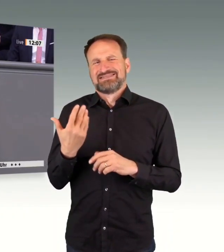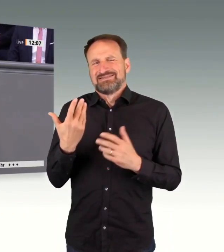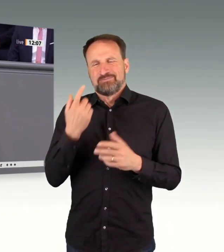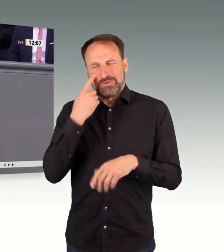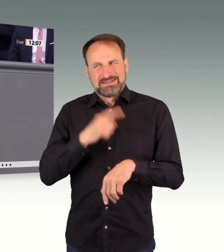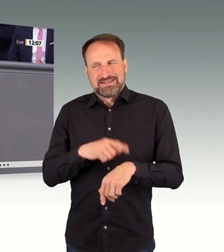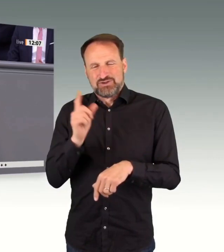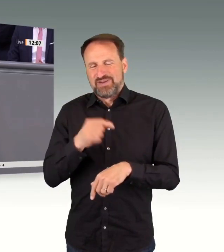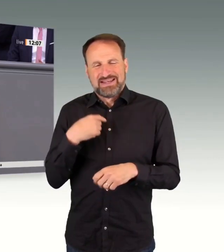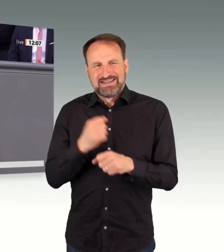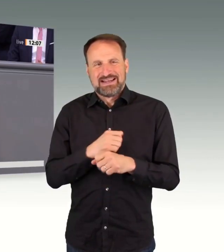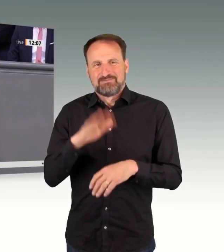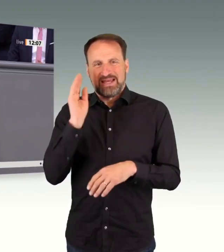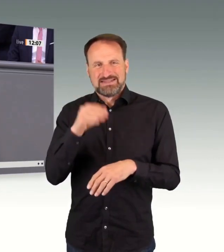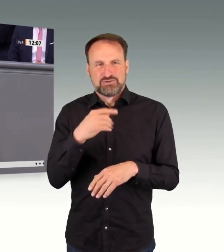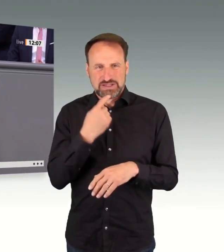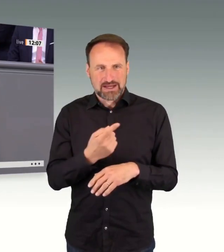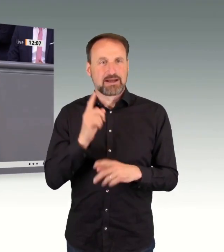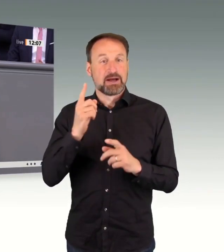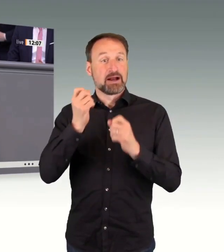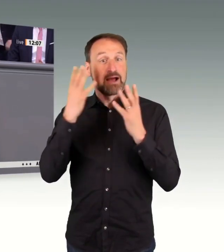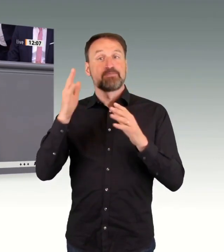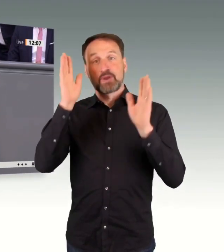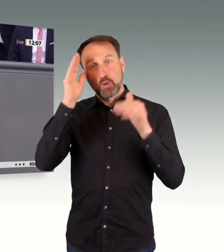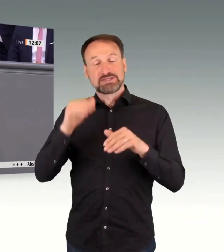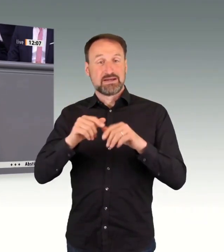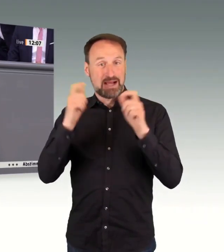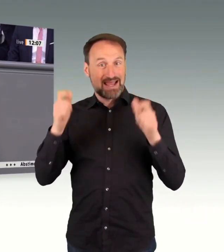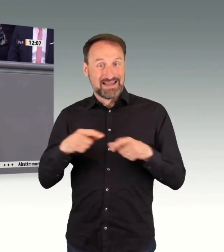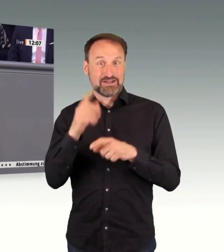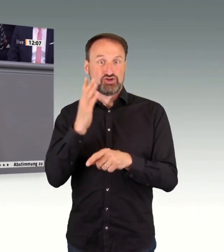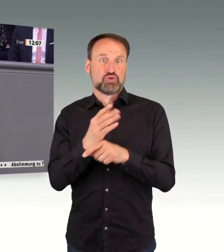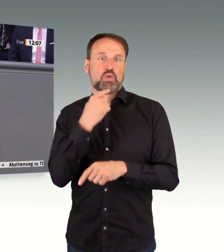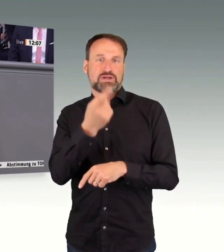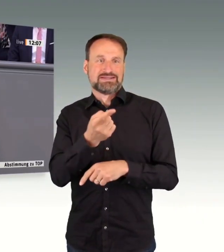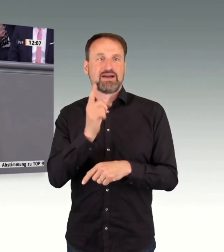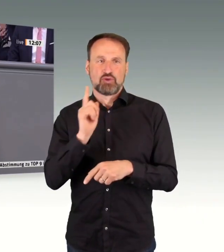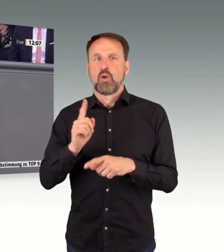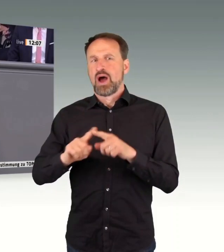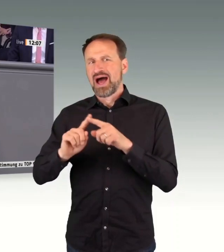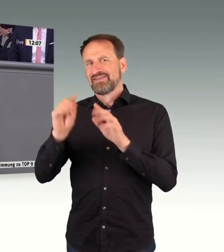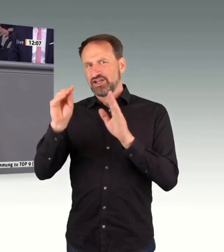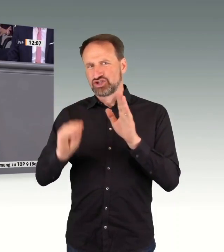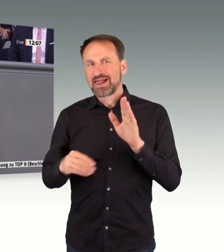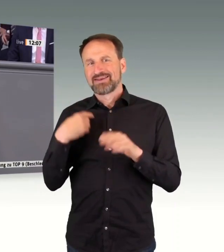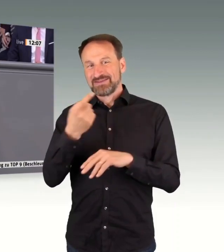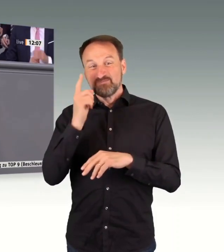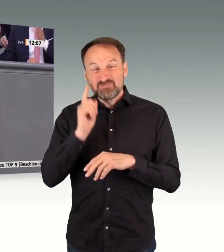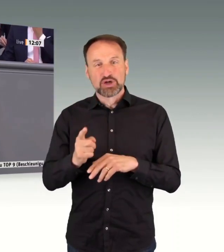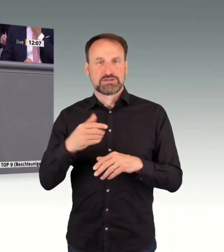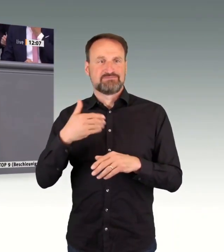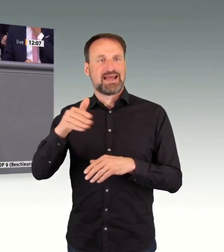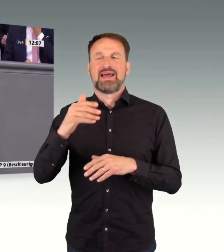Natürlich wäre eine Einstellungsoffensive das Richtige. Ich darf Sie nur darauf hinweisen, dass wir vor einem demografischen Wandel stehen und ein Drittel des